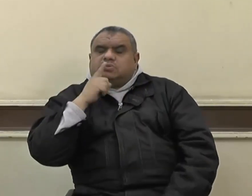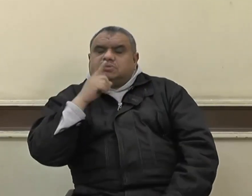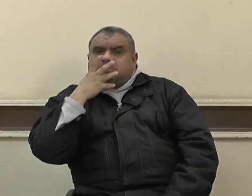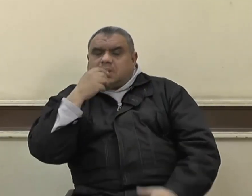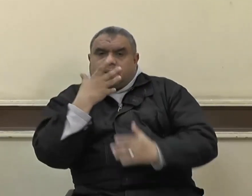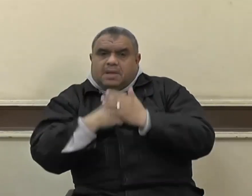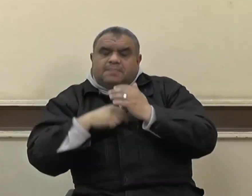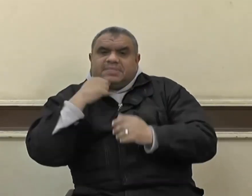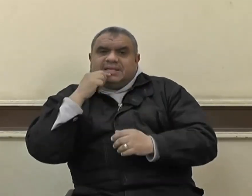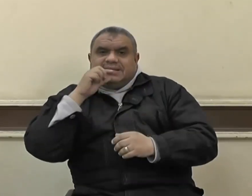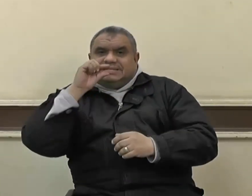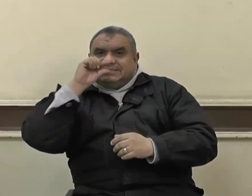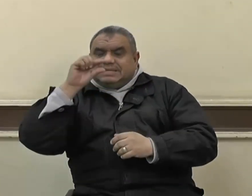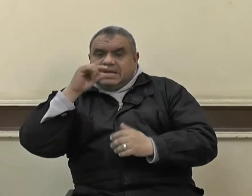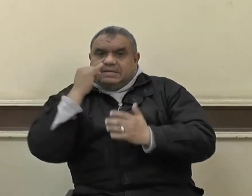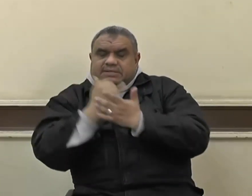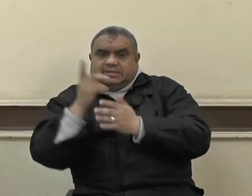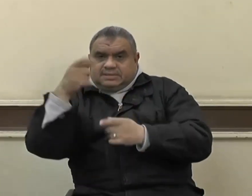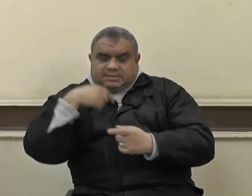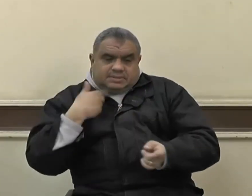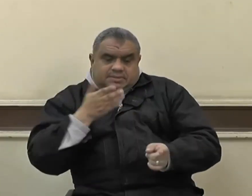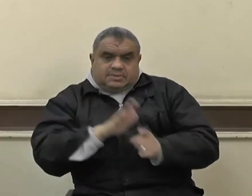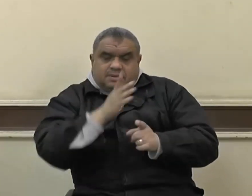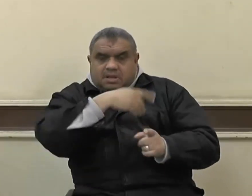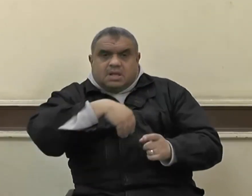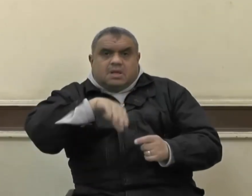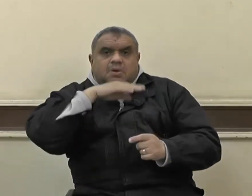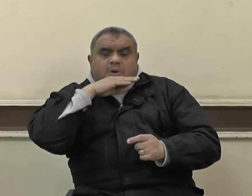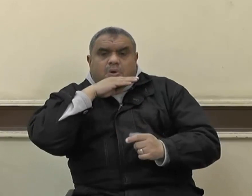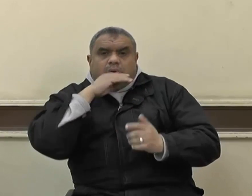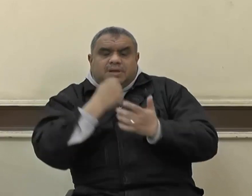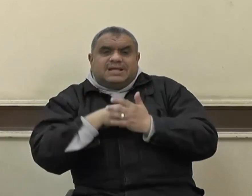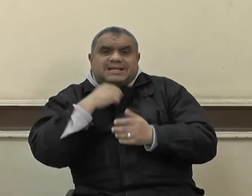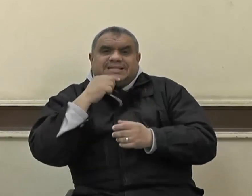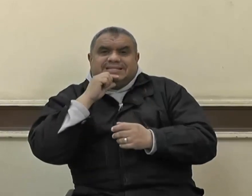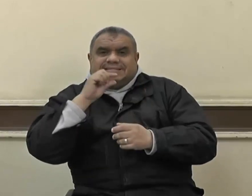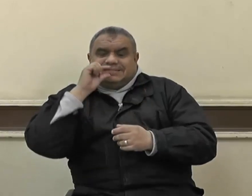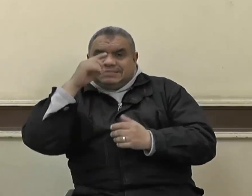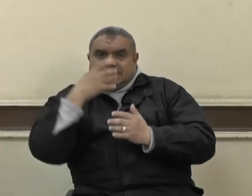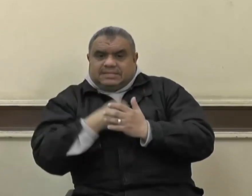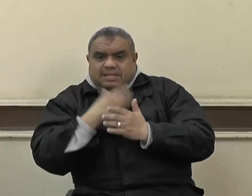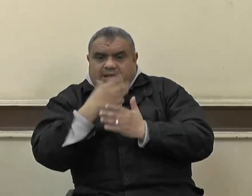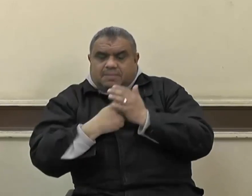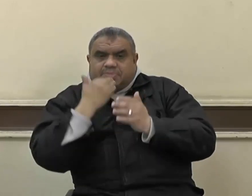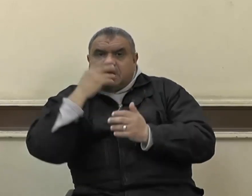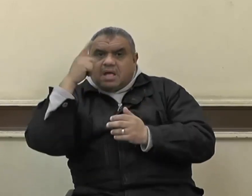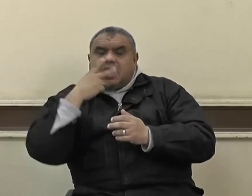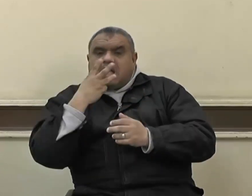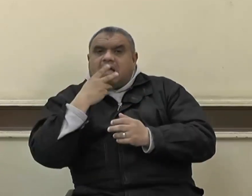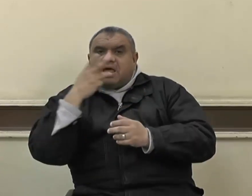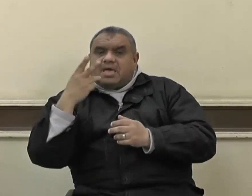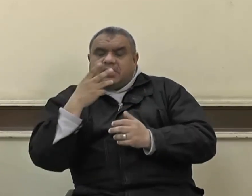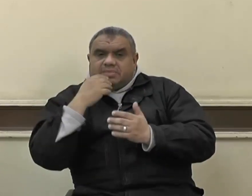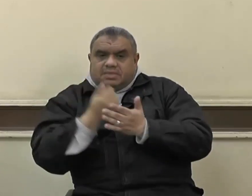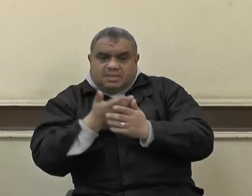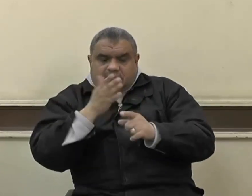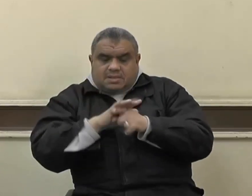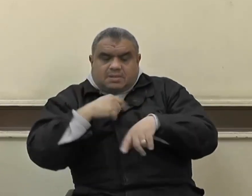لغلامين يتيمين في المدينة وكان تحته كنز لهما وكان أبوهما صالحا